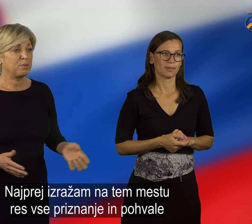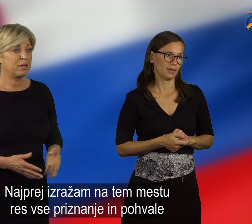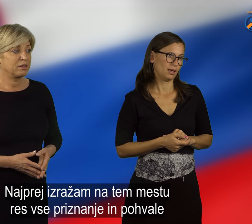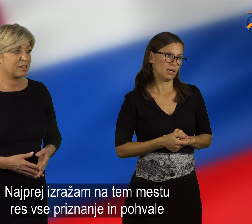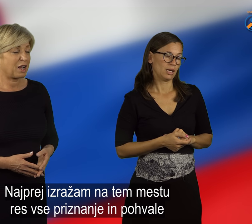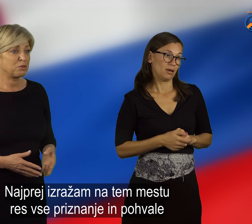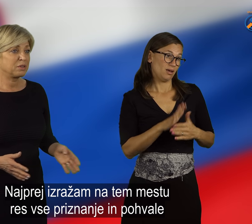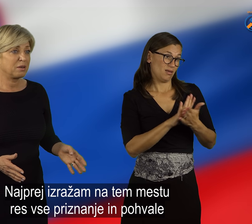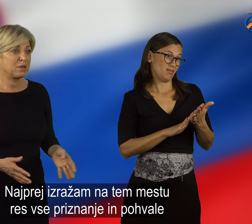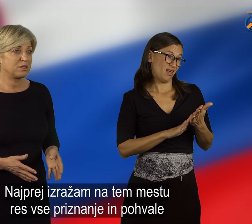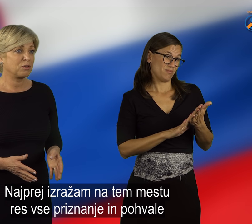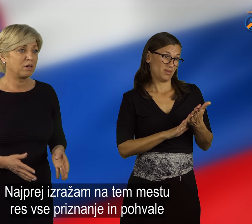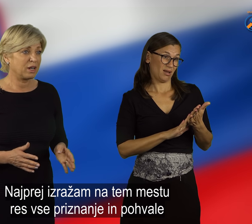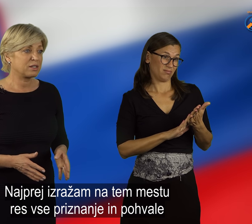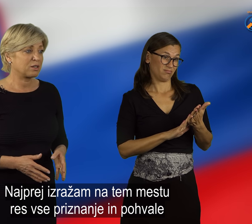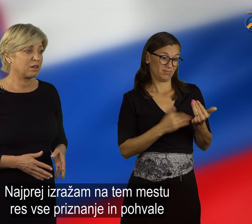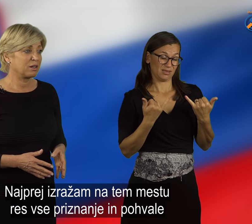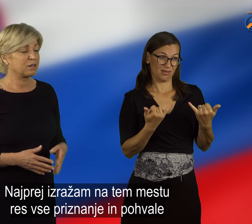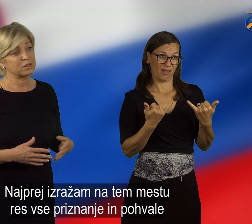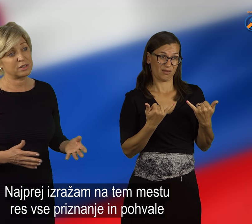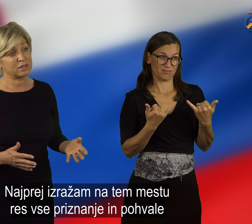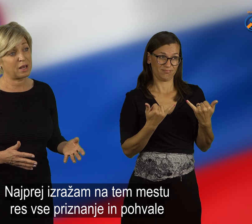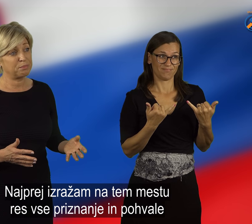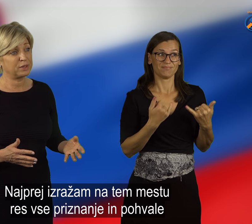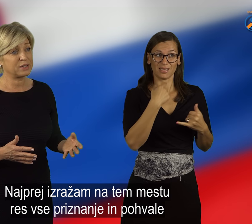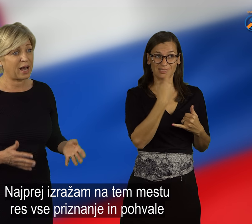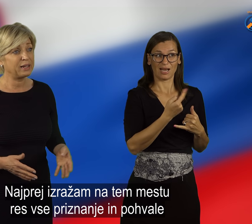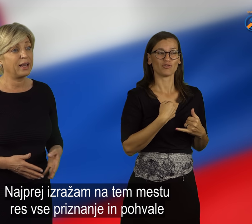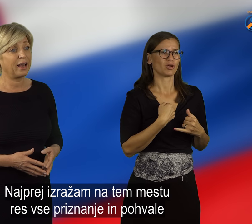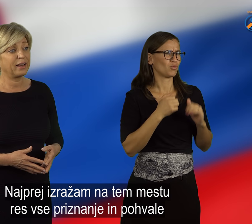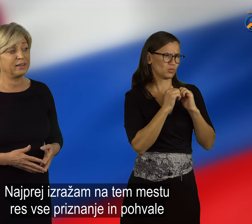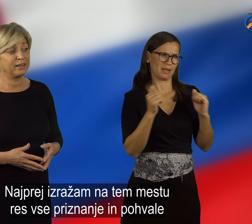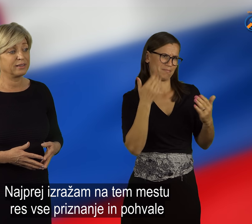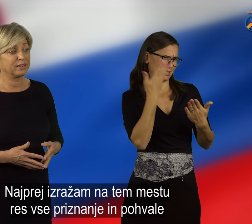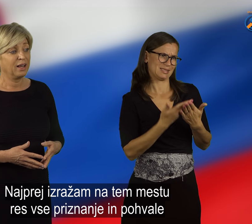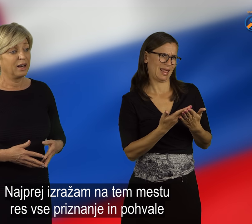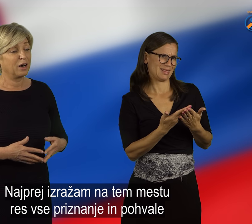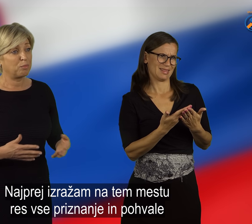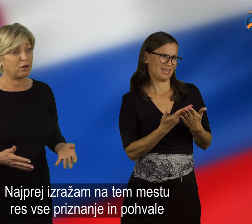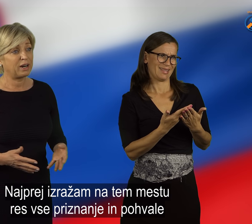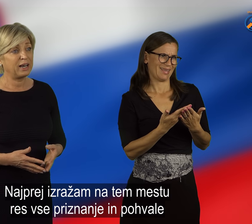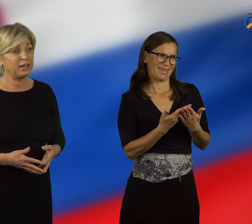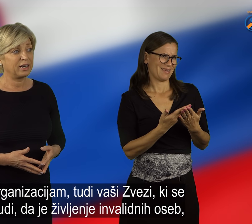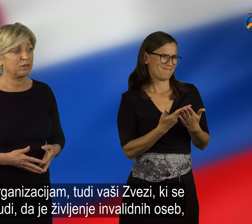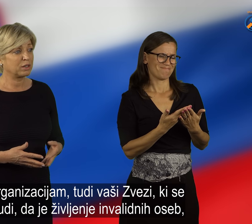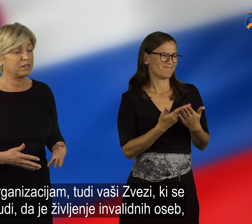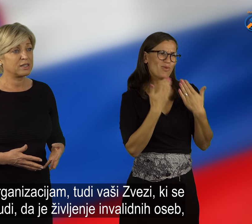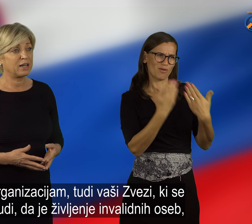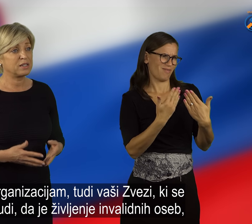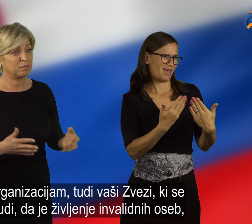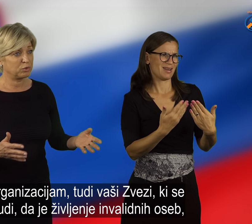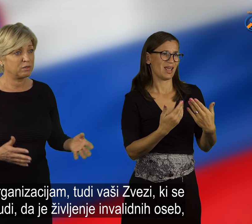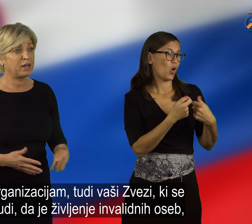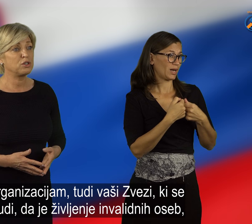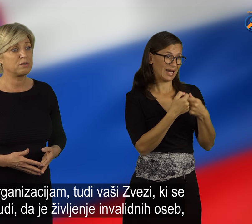Najprej izražam na tem mestu res vse priznanje in pohvale organizacijam,